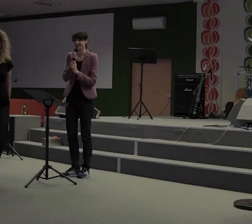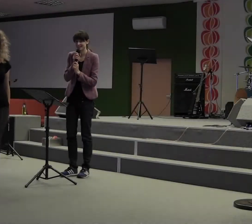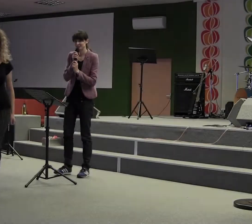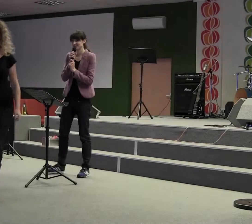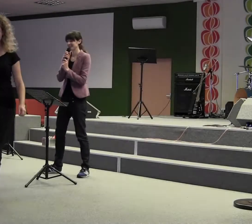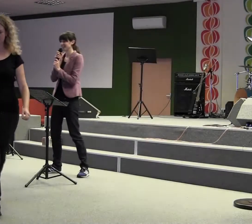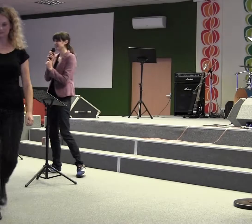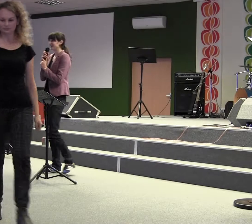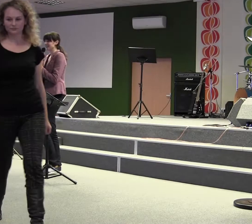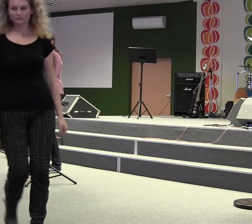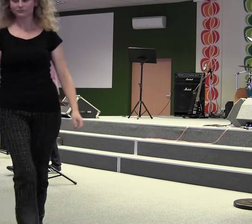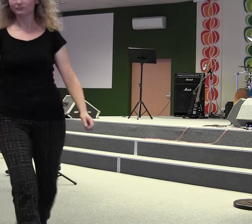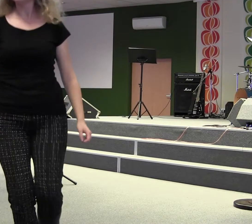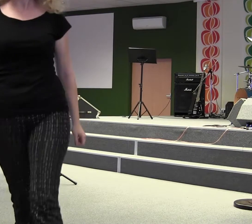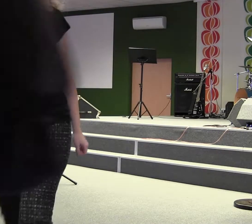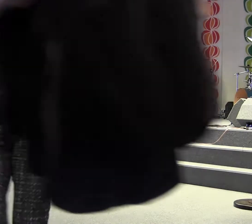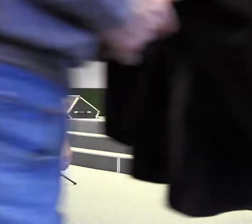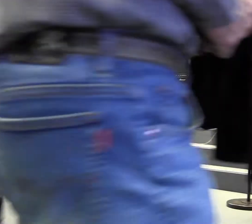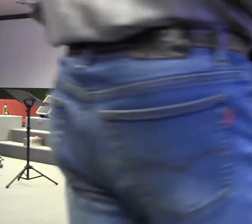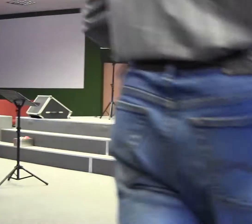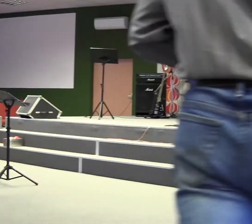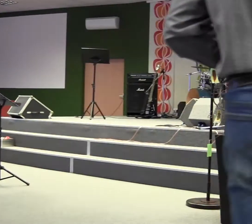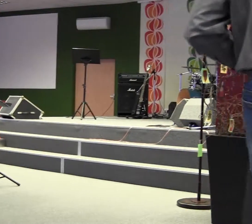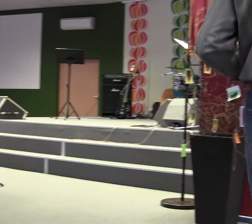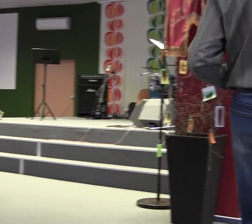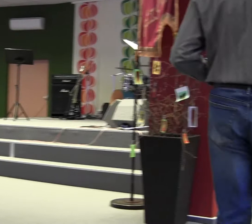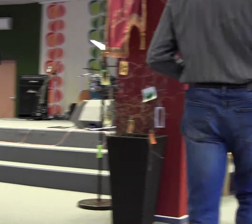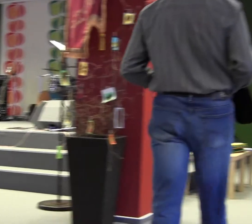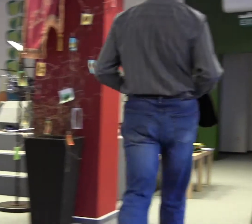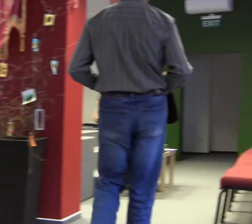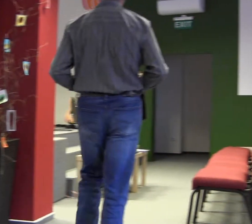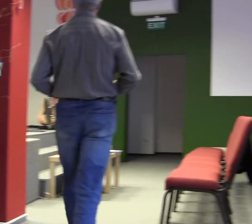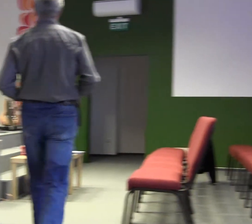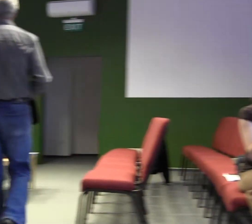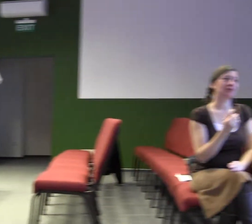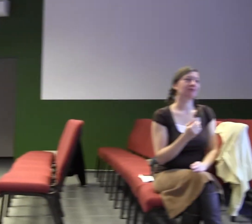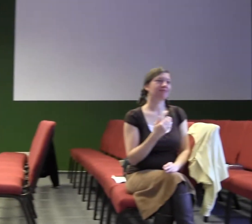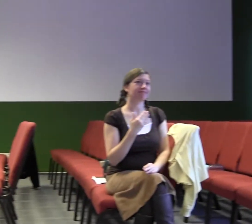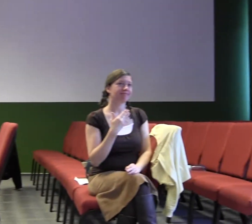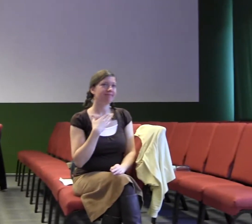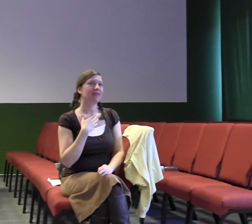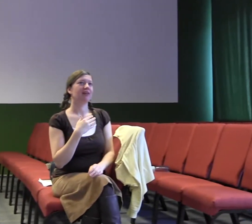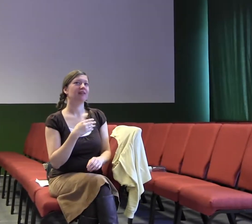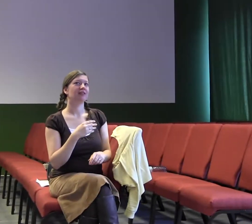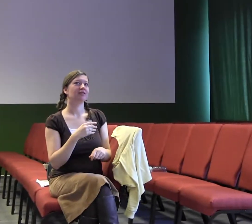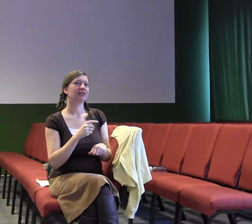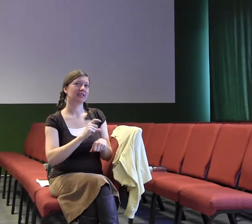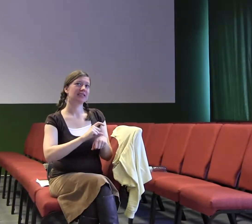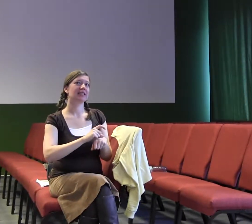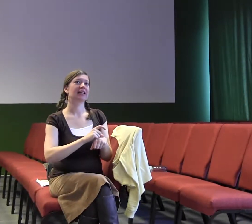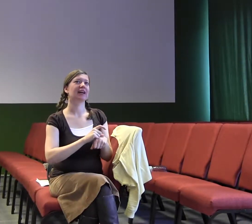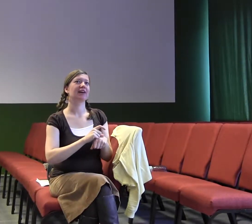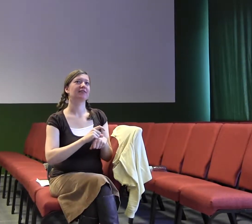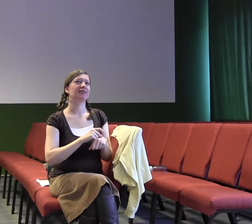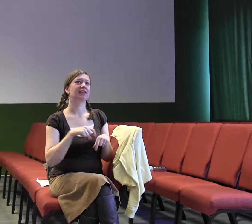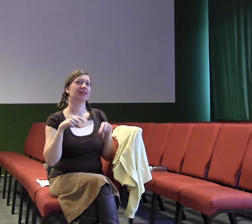Amen. Moc díky. Tak jak už říkala Vani, tak jako sbor se nacházíme v rámci takové série. To znamená, že každý týden